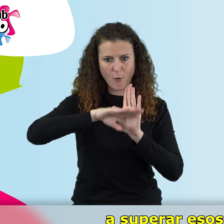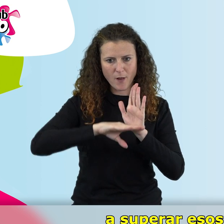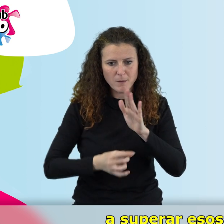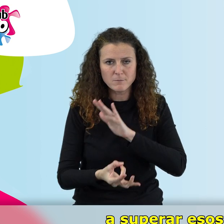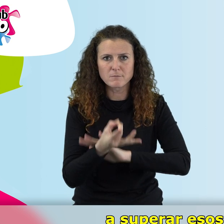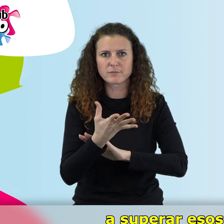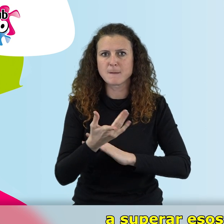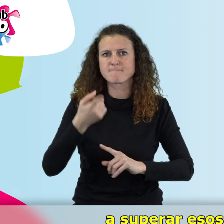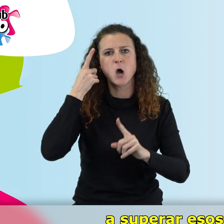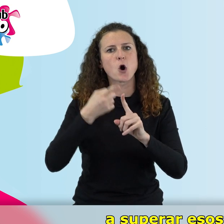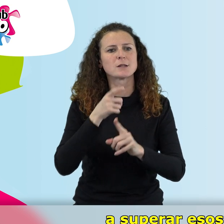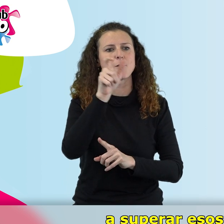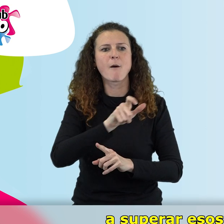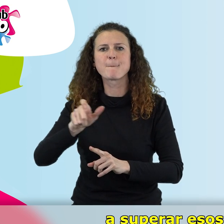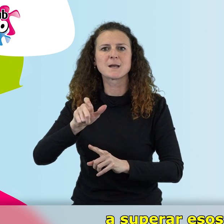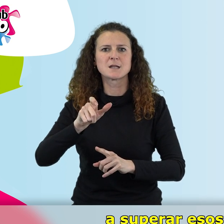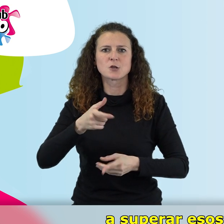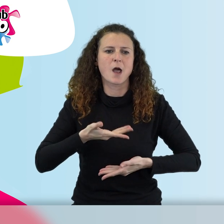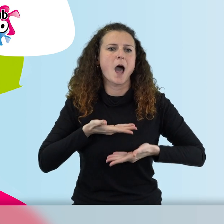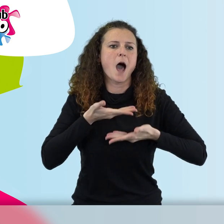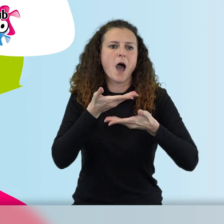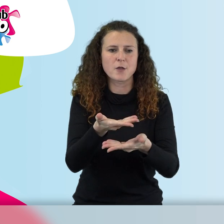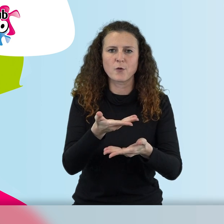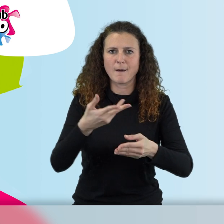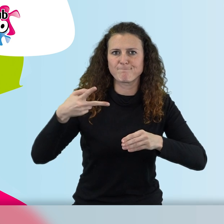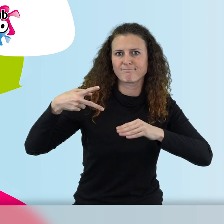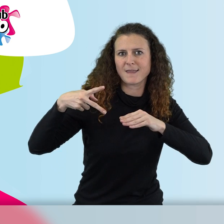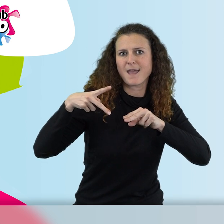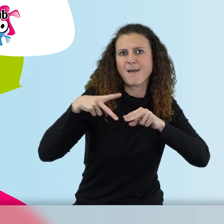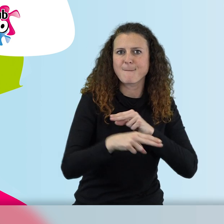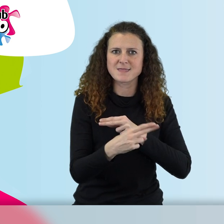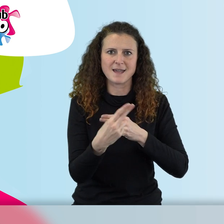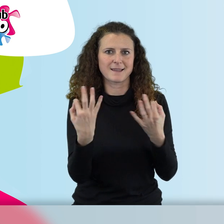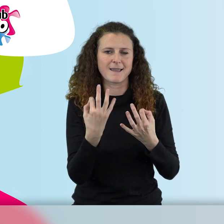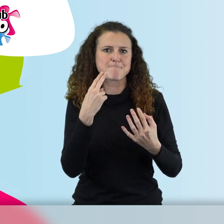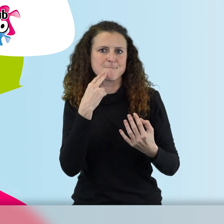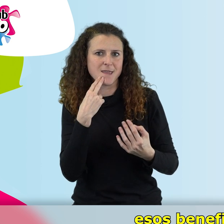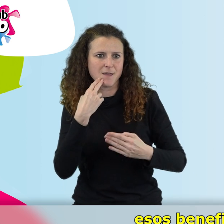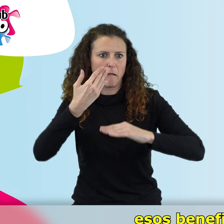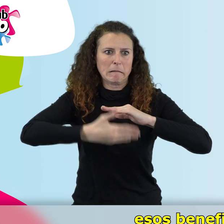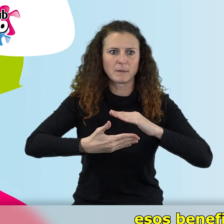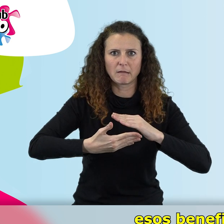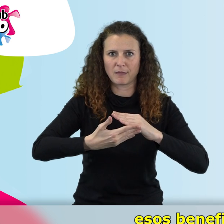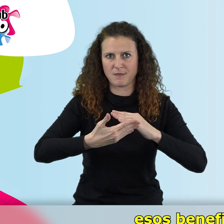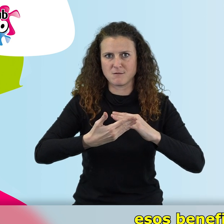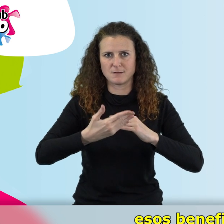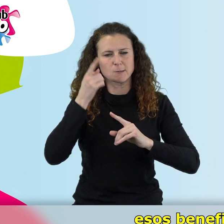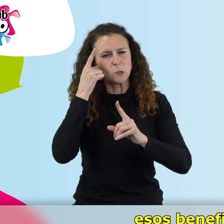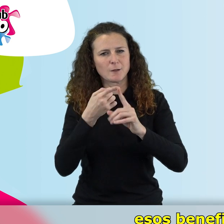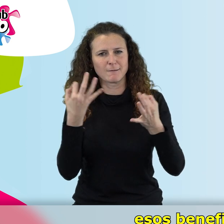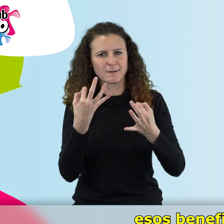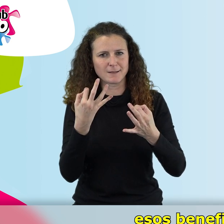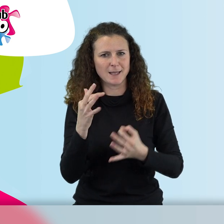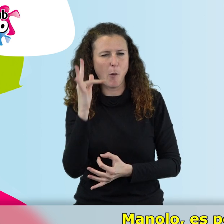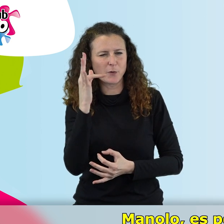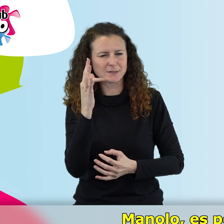a superar esos miedos y limitaciones. Y además, busca precisamente esos beneficios de